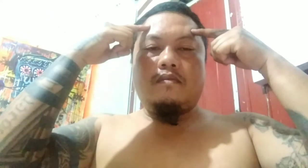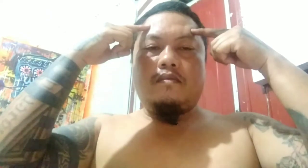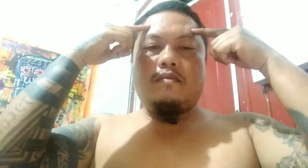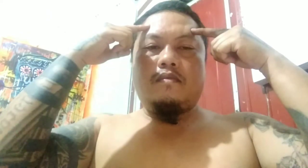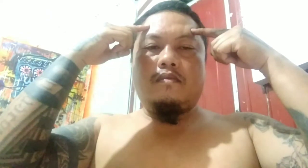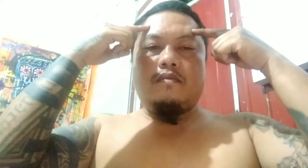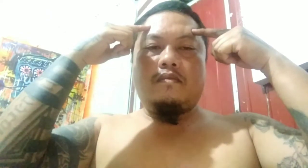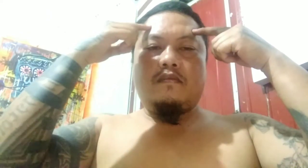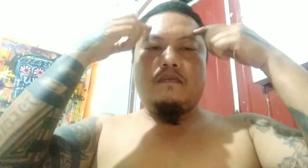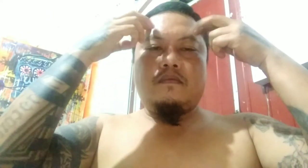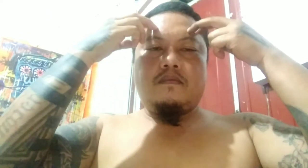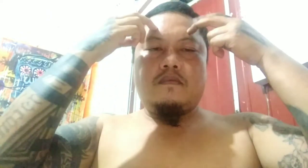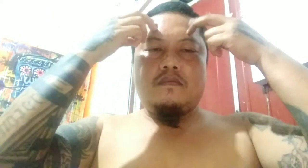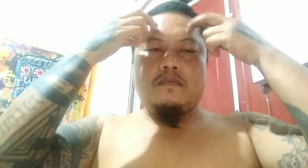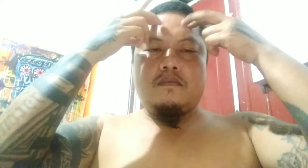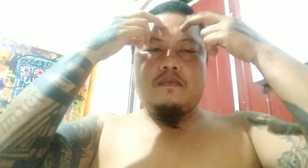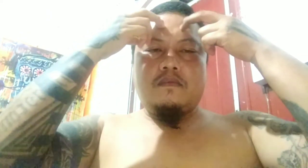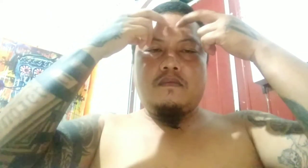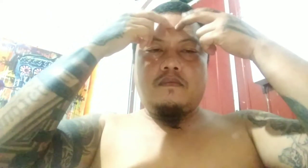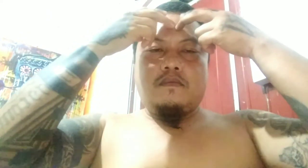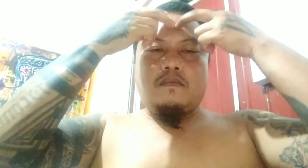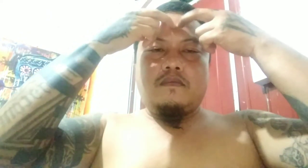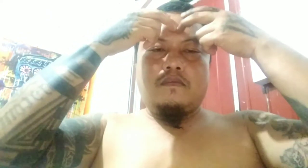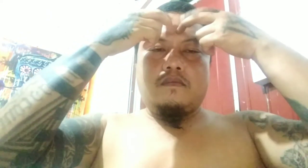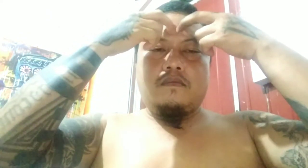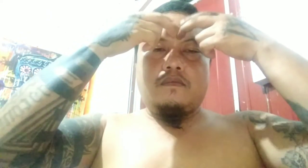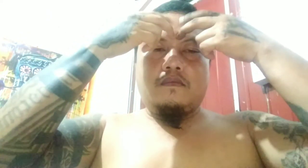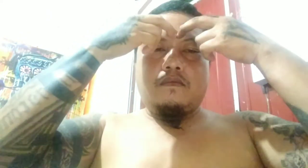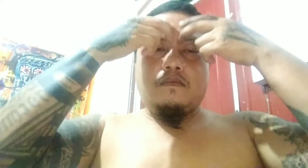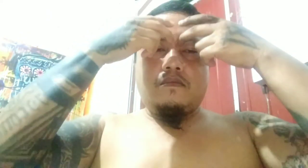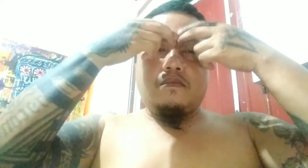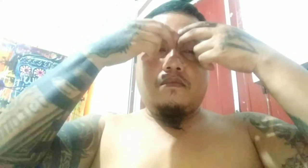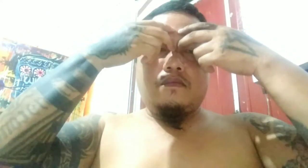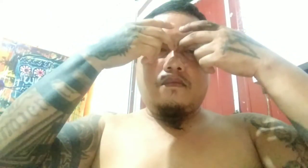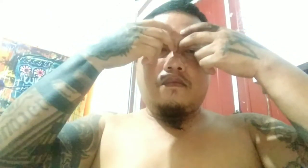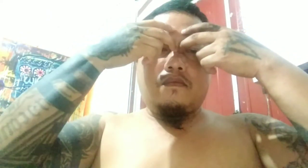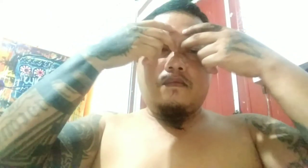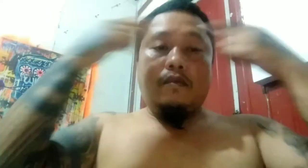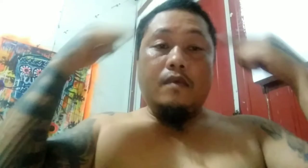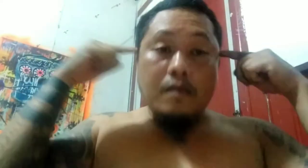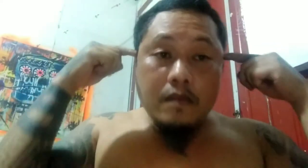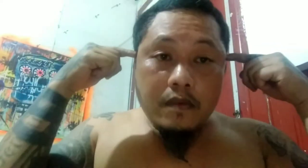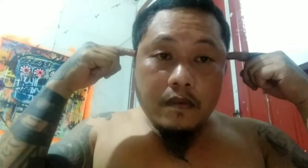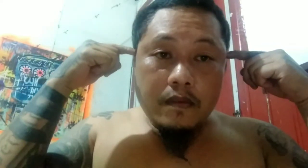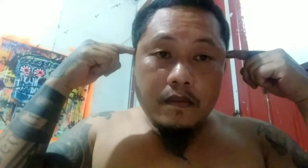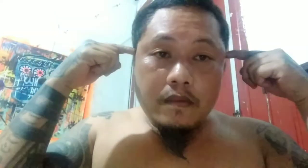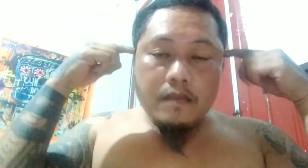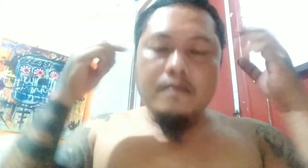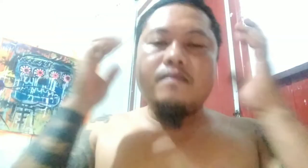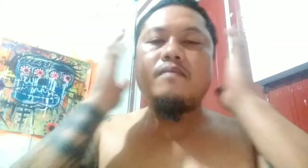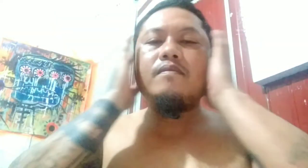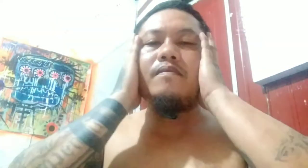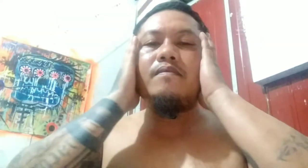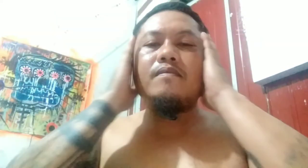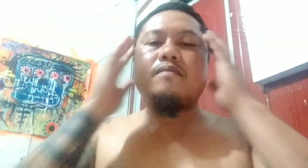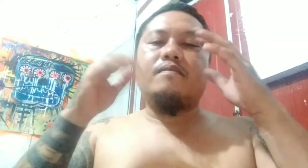lumulubog yun. Oo, hindi niyo masasabing nag-aaral kayo sa USD talaga kung hindi kayo